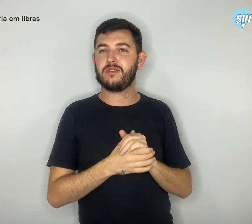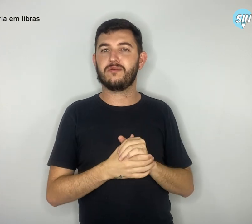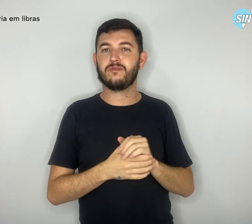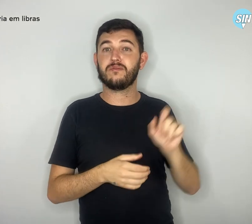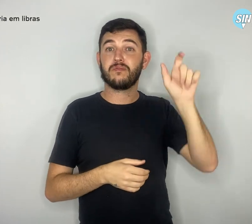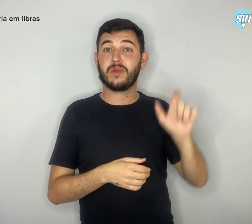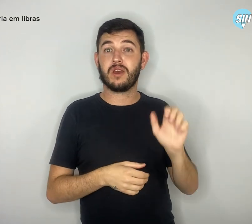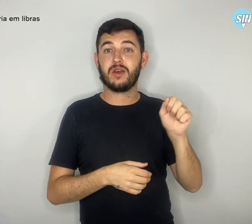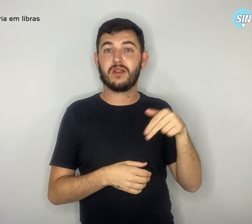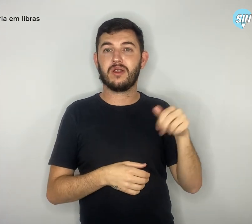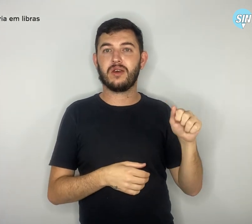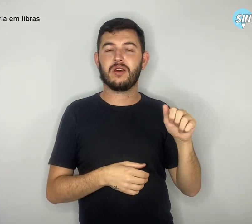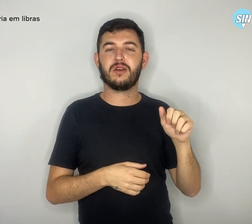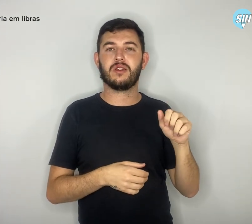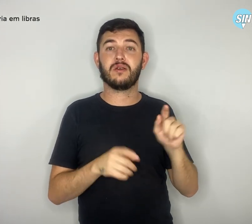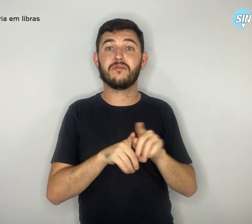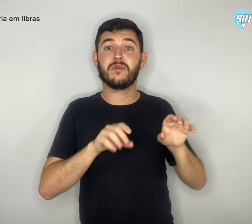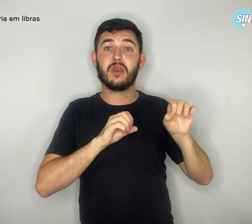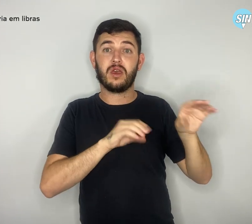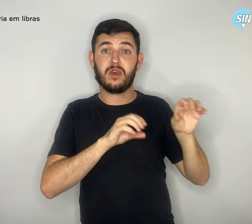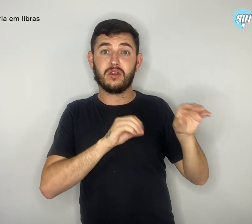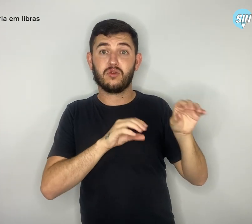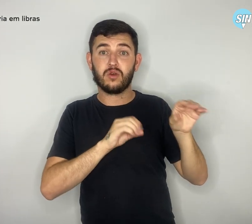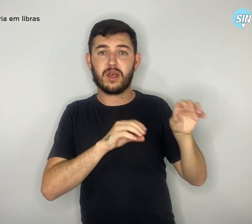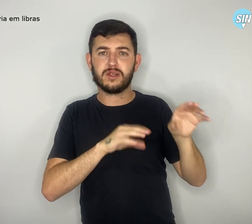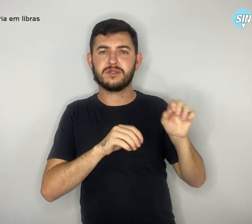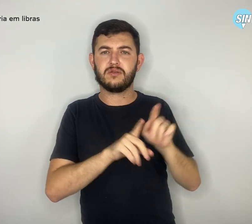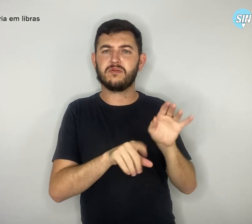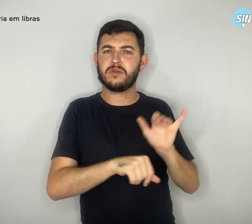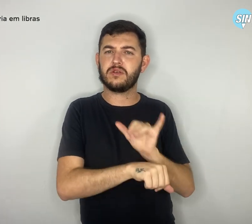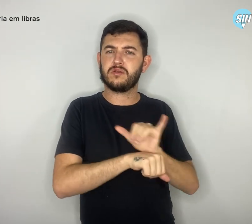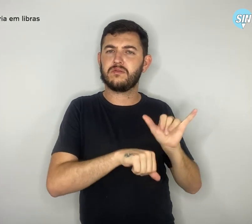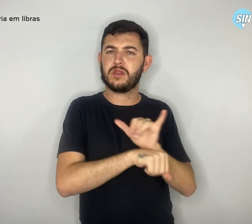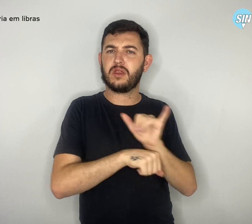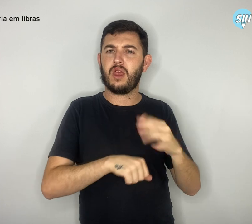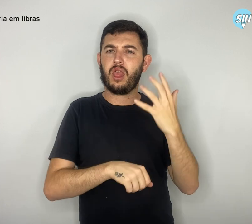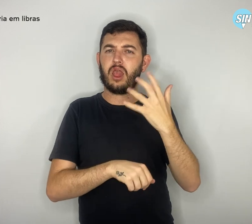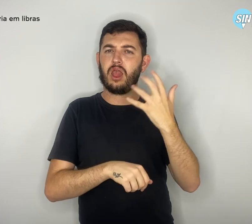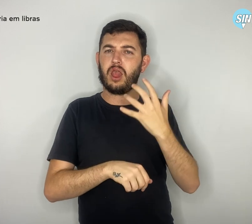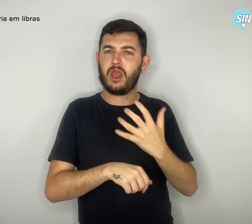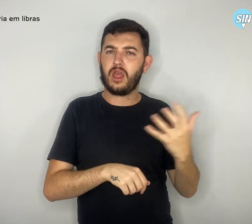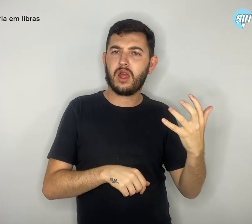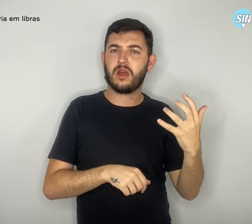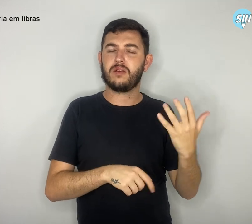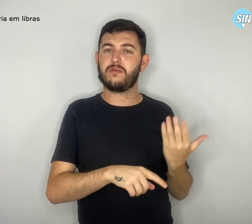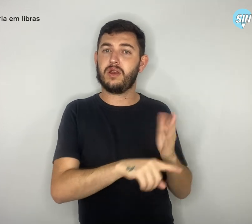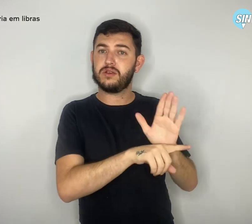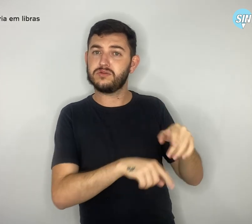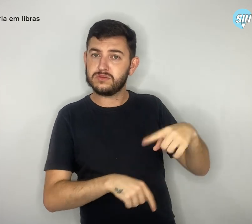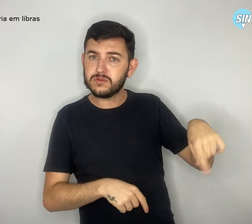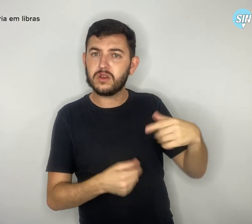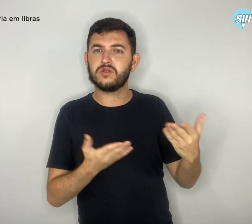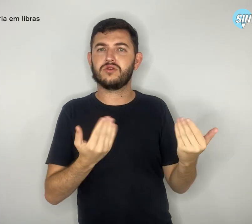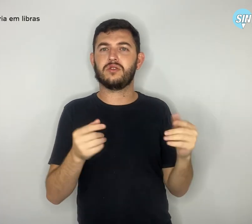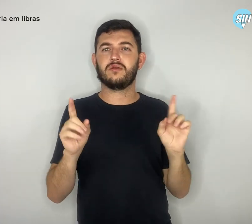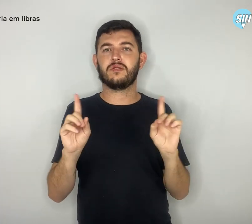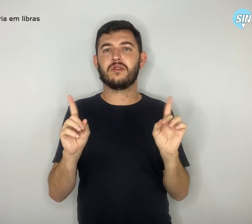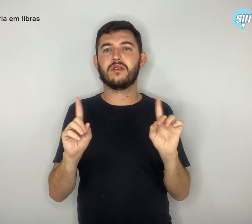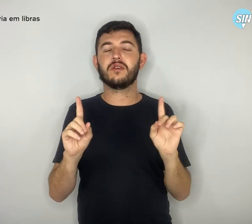a educação não tem sido uma carreira atrativa para a juventude, tendo em vista a